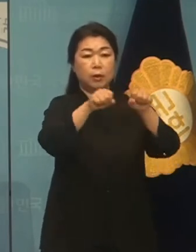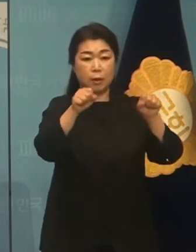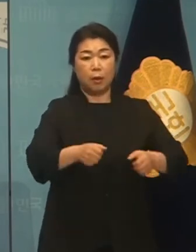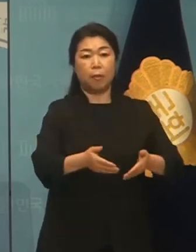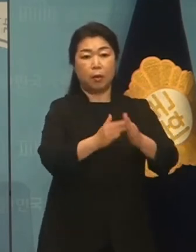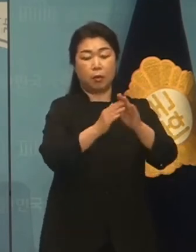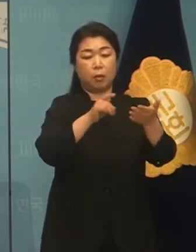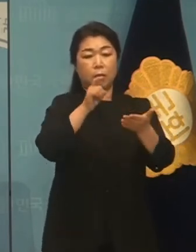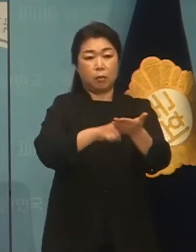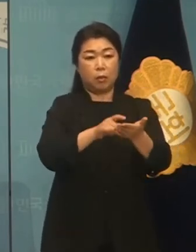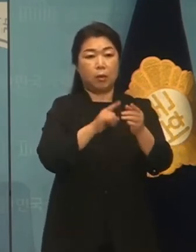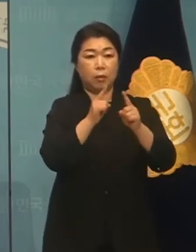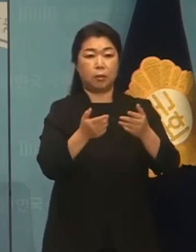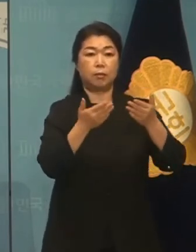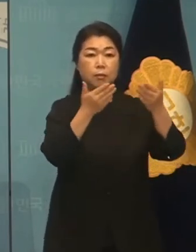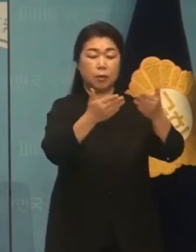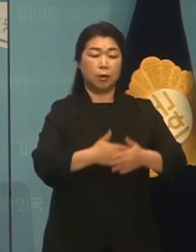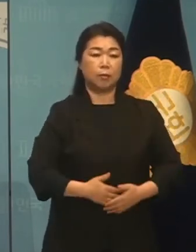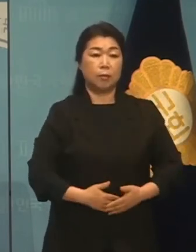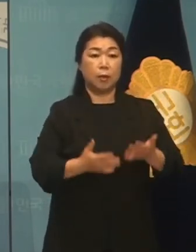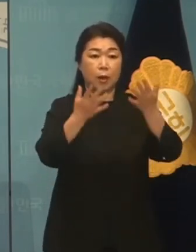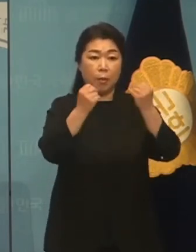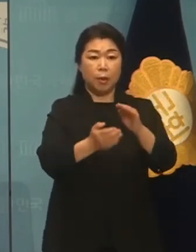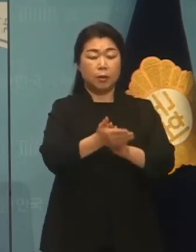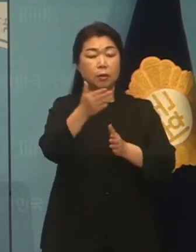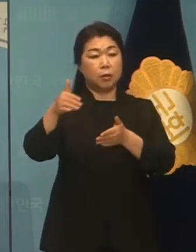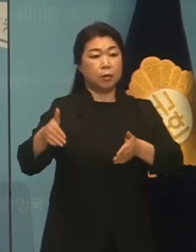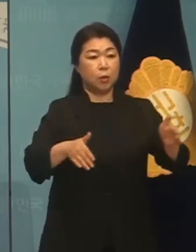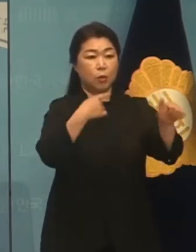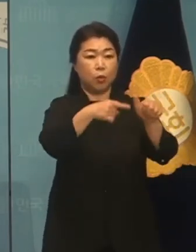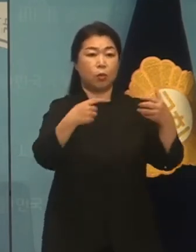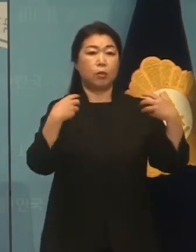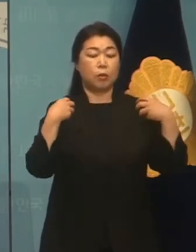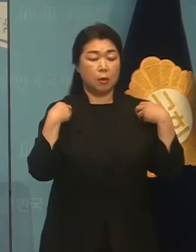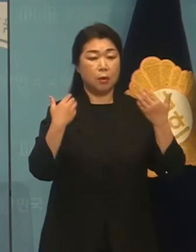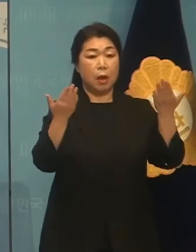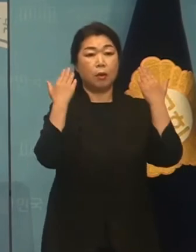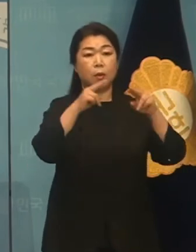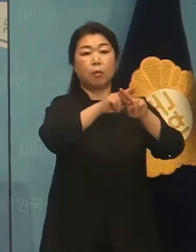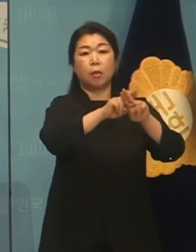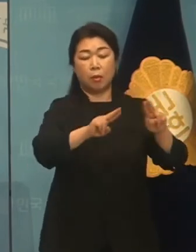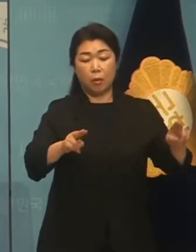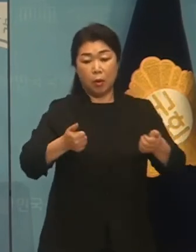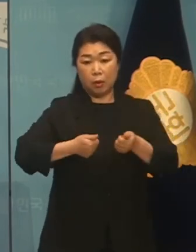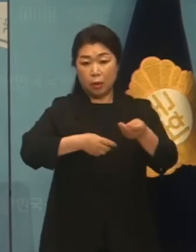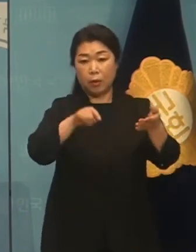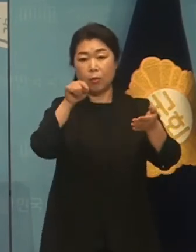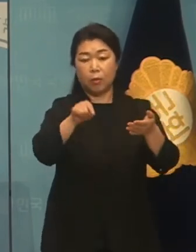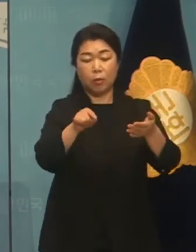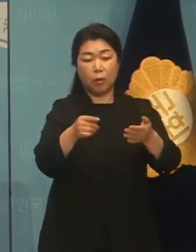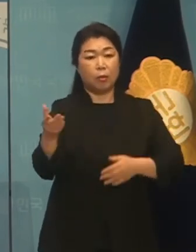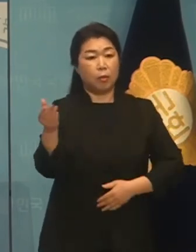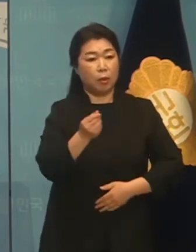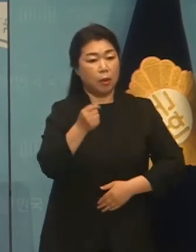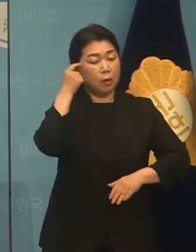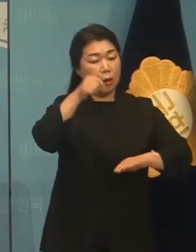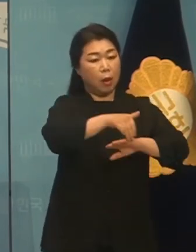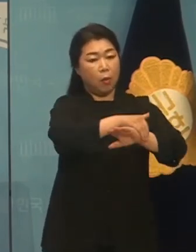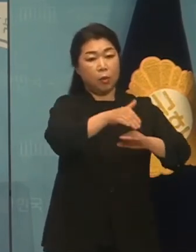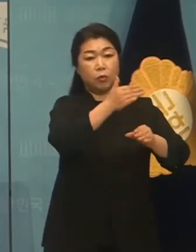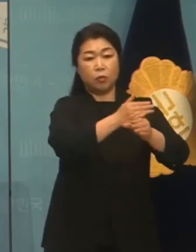또한 많은 시급교육 중인 폐교 매각 대부를 추진하고 있는 만큼